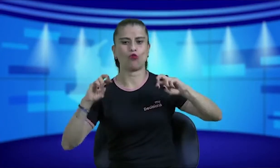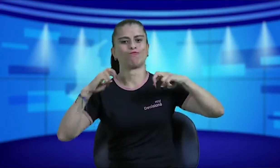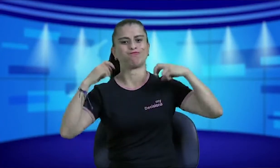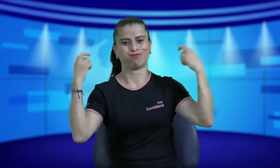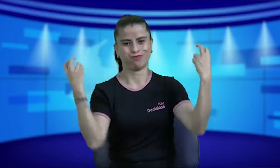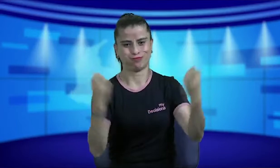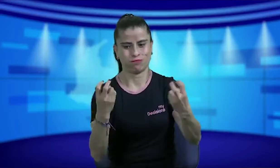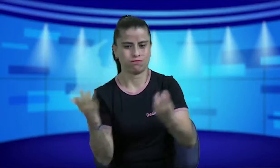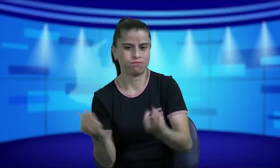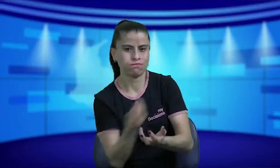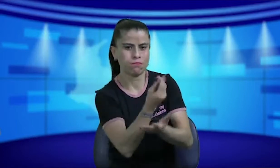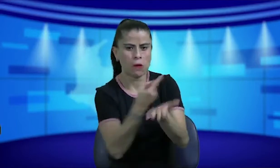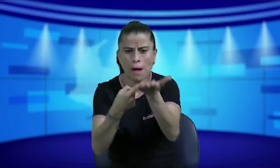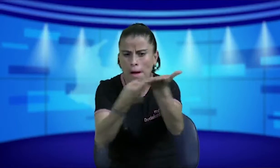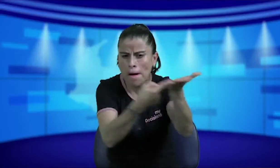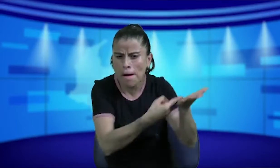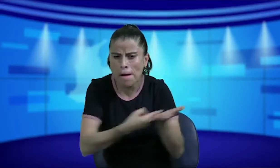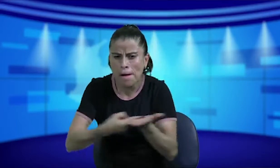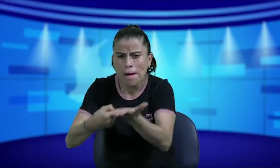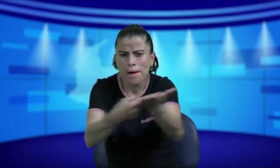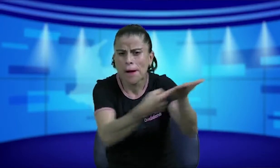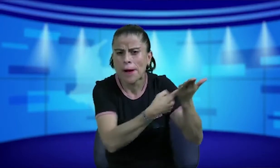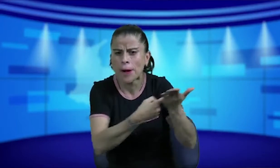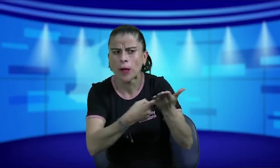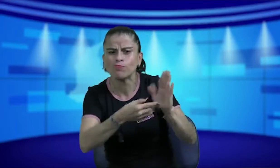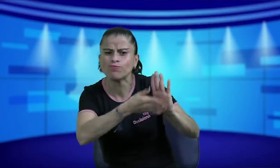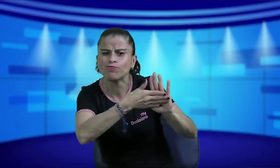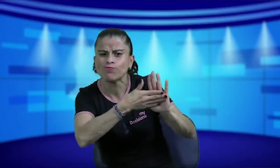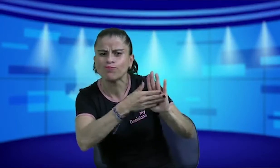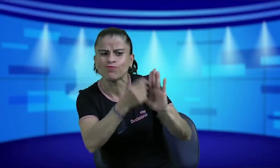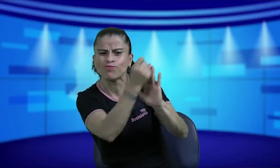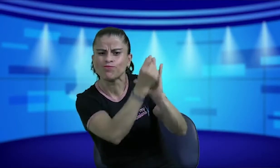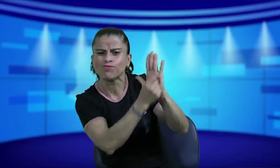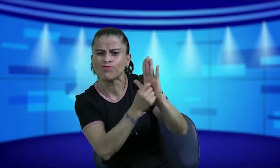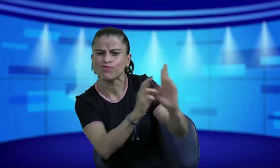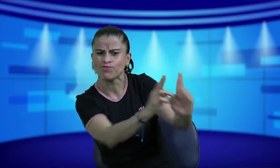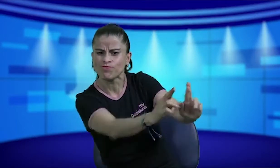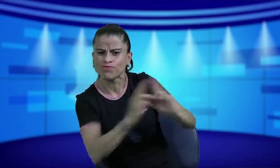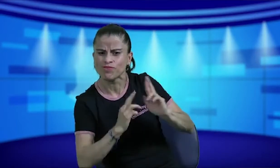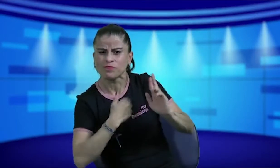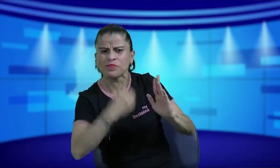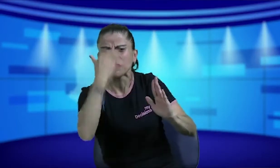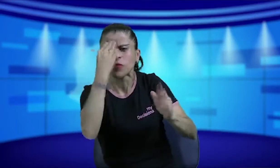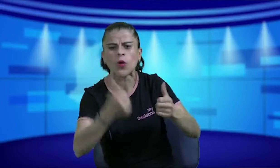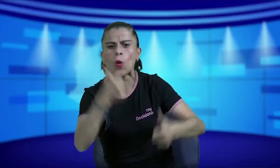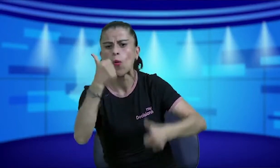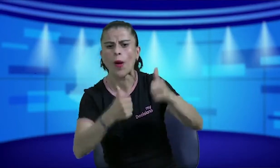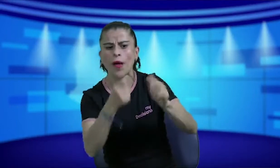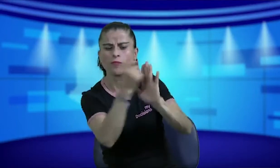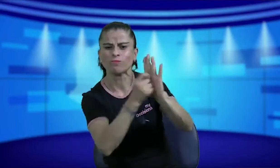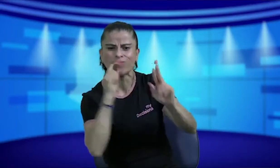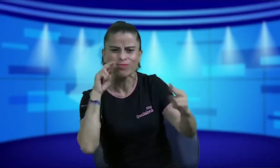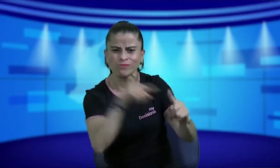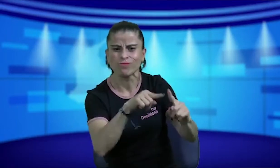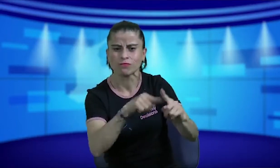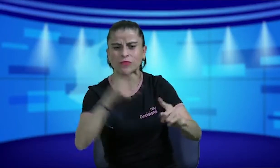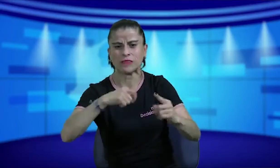el INSOR estuvimos hablando mirando ciertos argumentos qué respuesta nos iban a dar